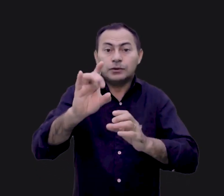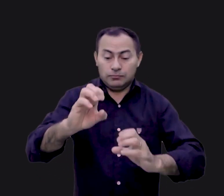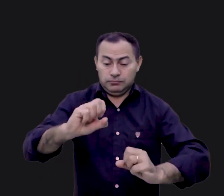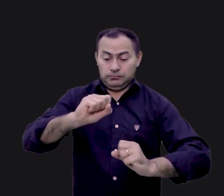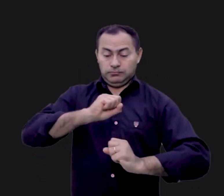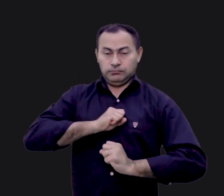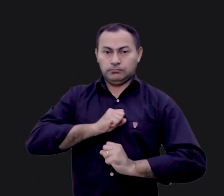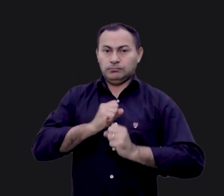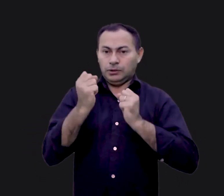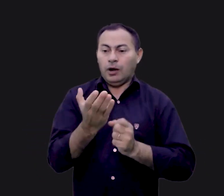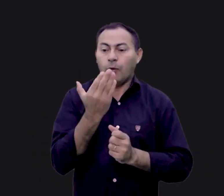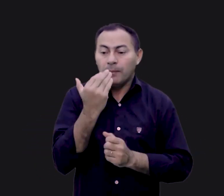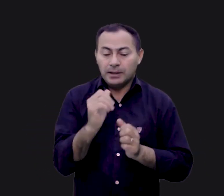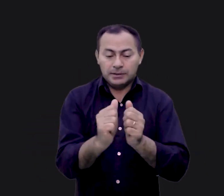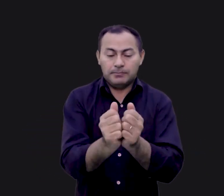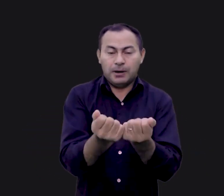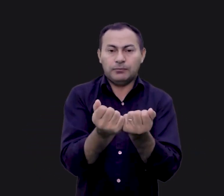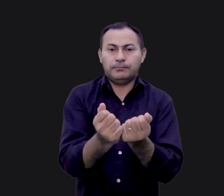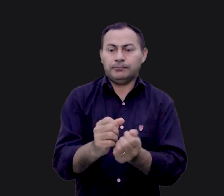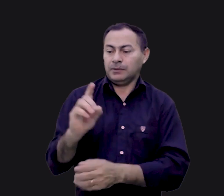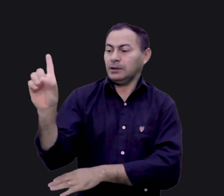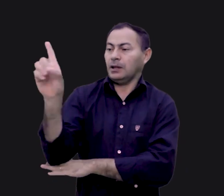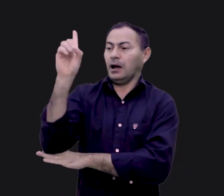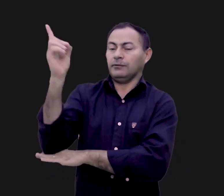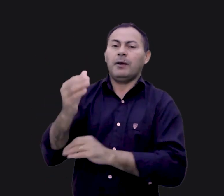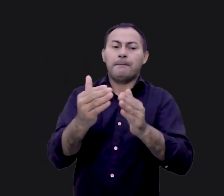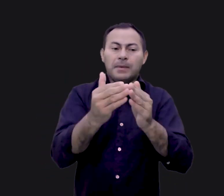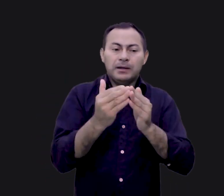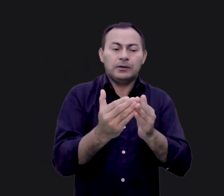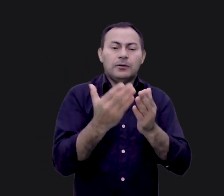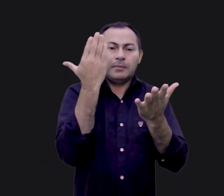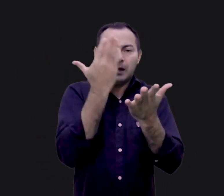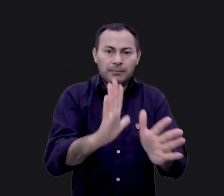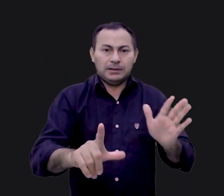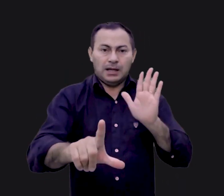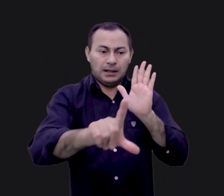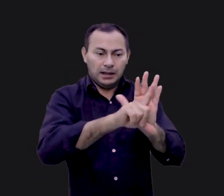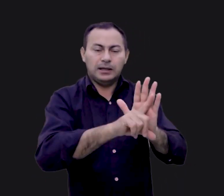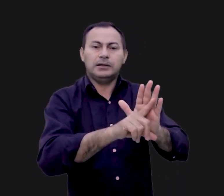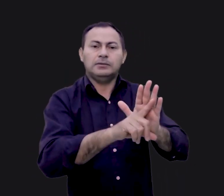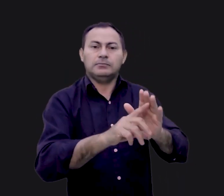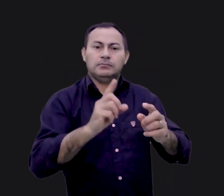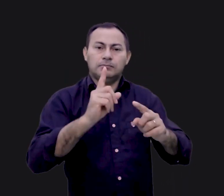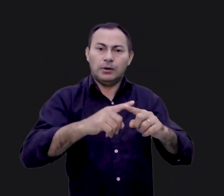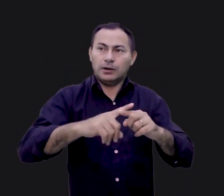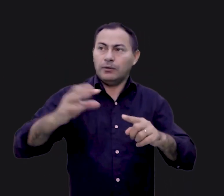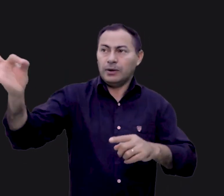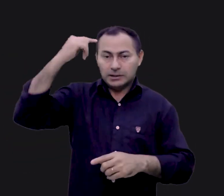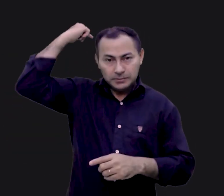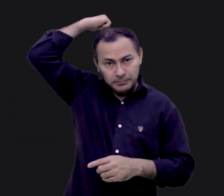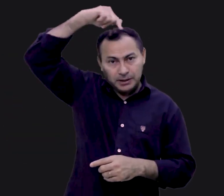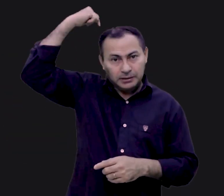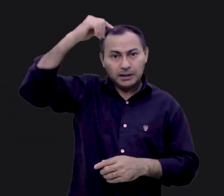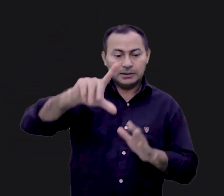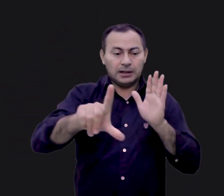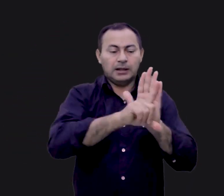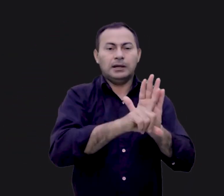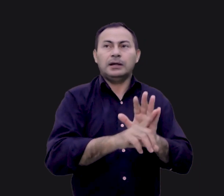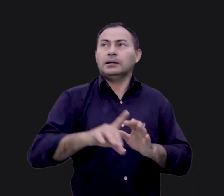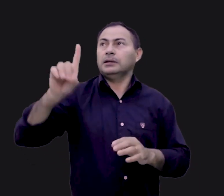sacerdote poderia comer este pão. Davi pediu-lhe para quebrar esta lei, porque o espírito desta lei era exatamente que